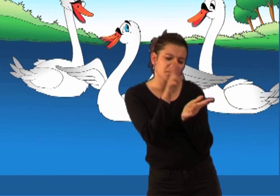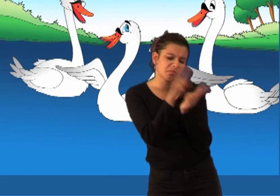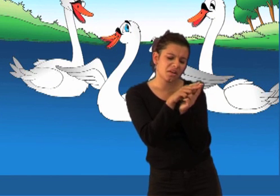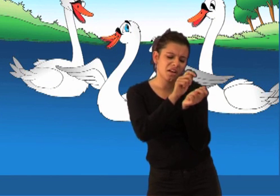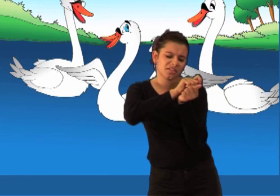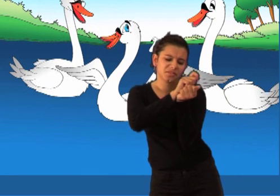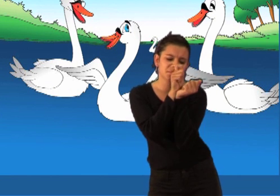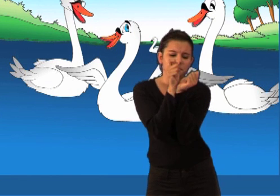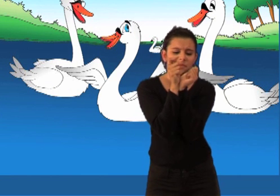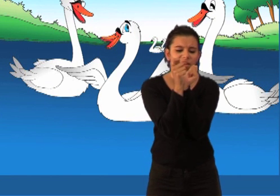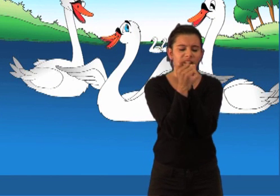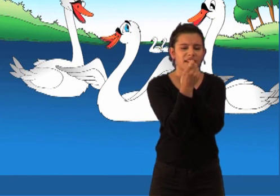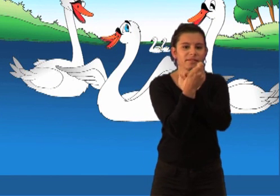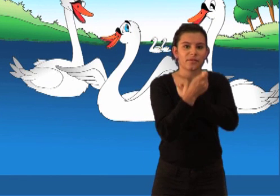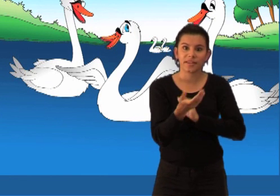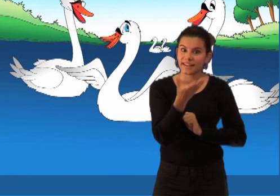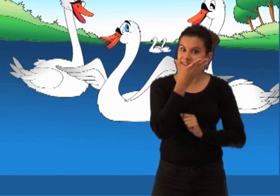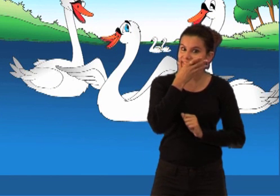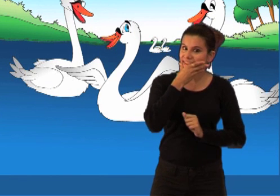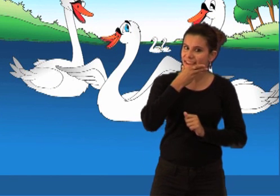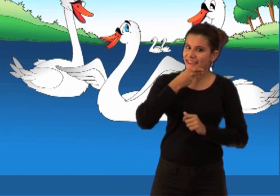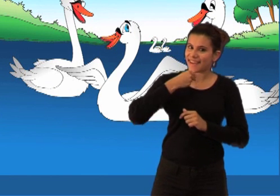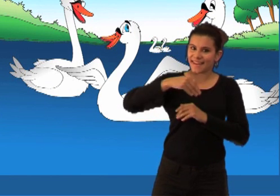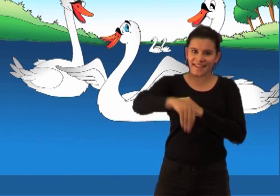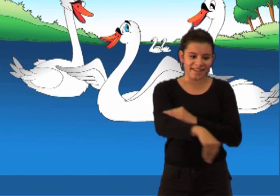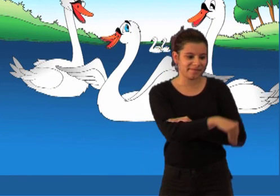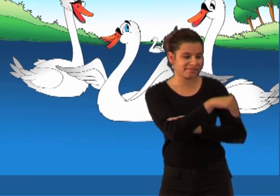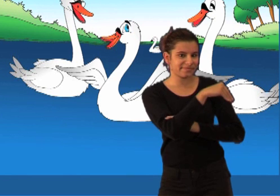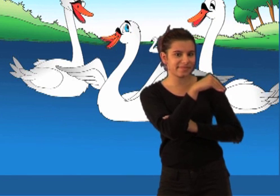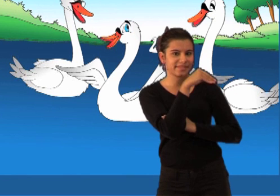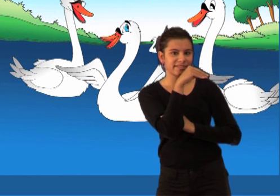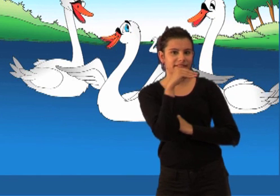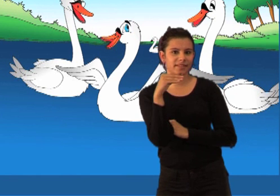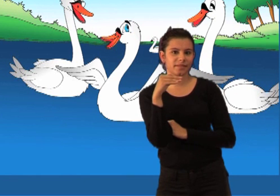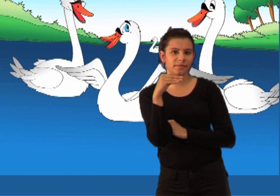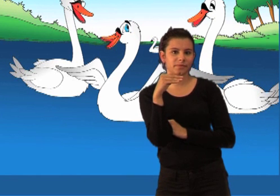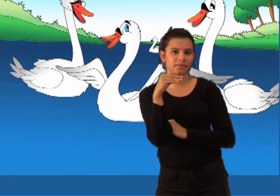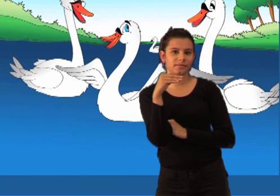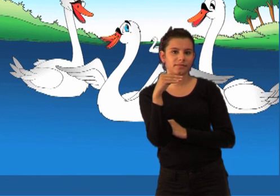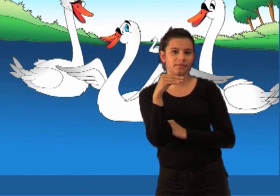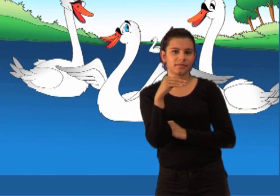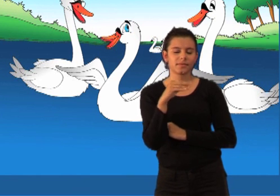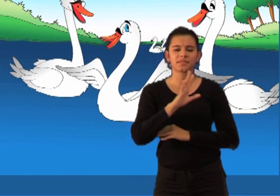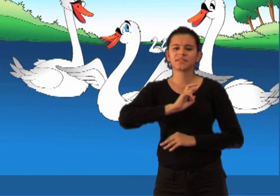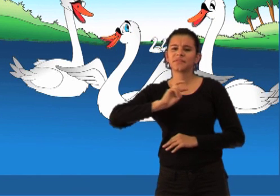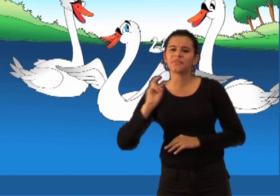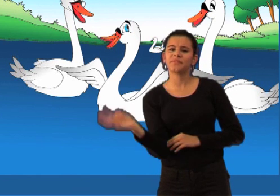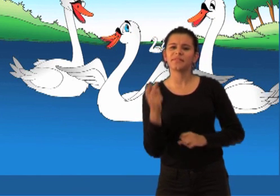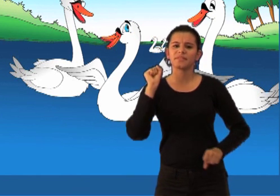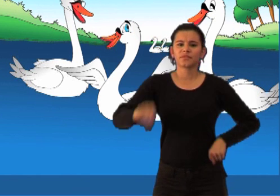Ružno je pače izrasla u prekrasnog labuda. Sve životinje su mu se divile.